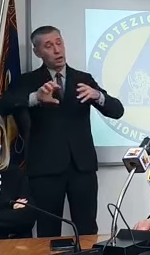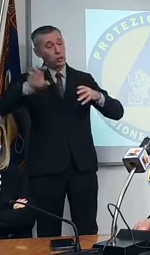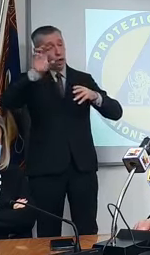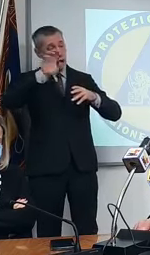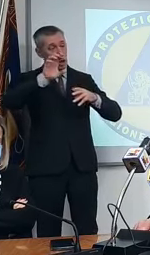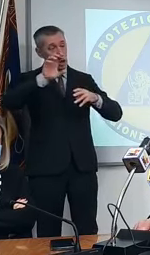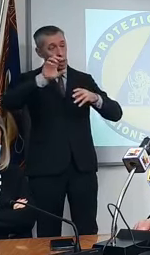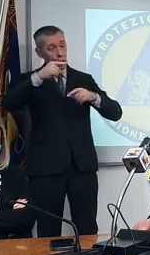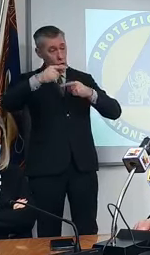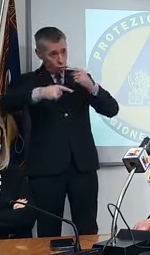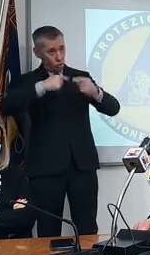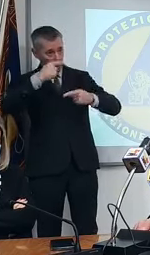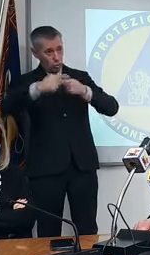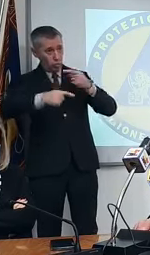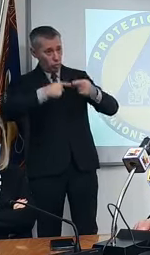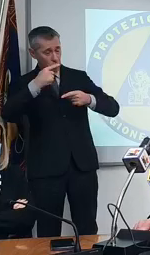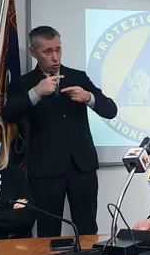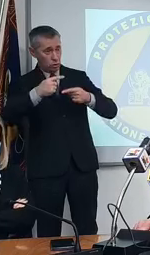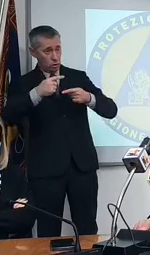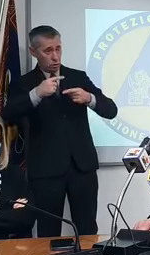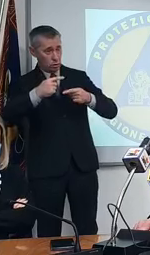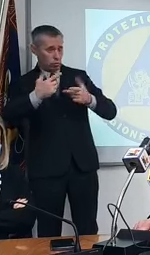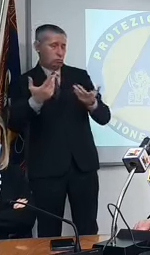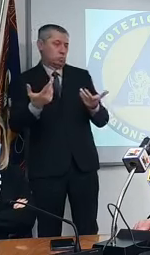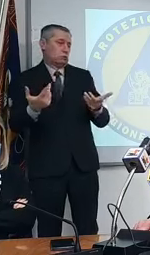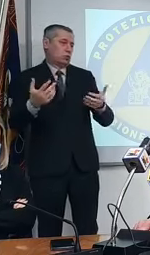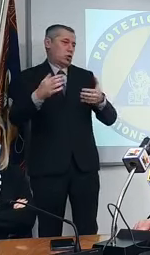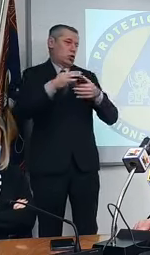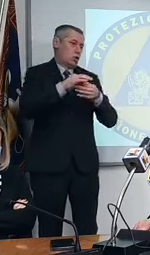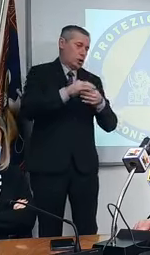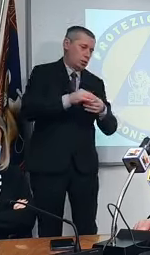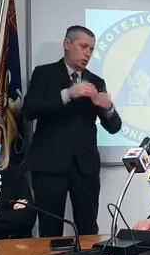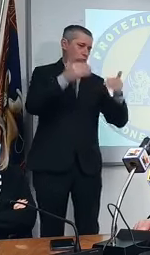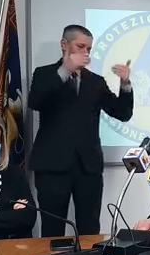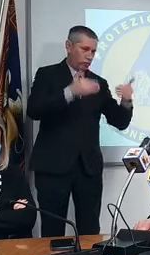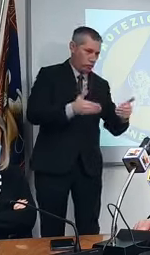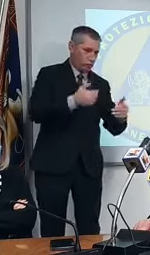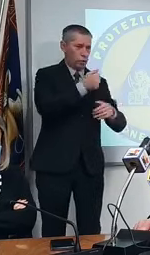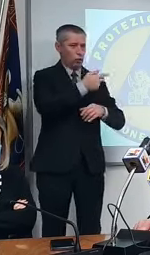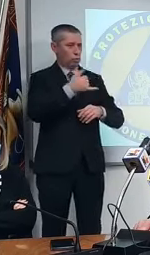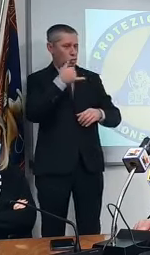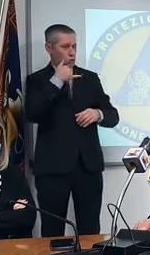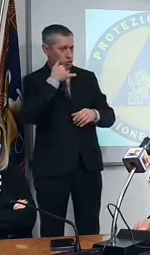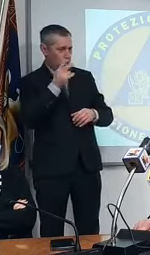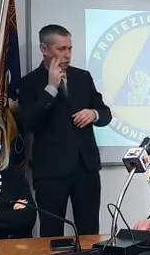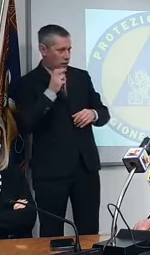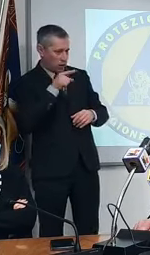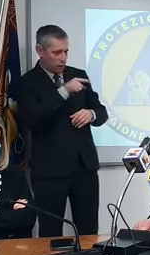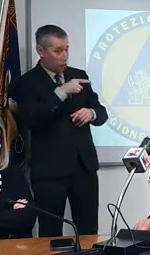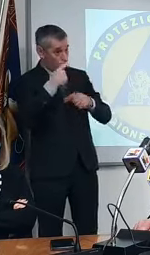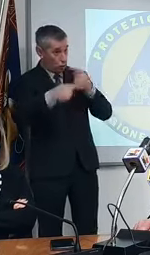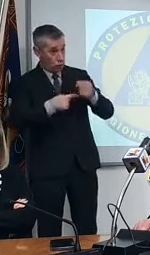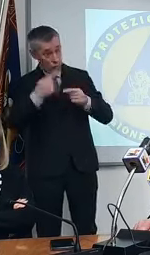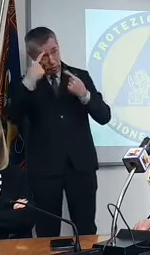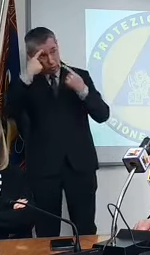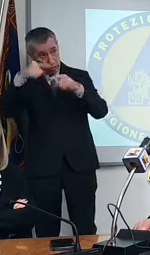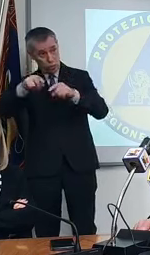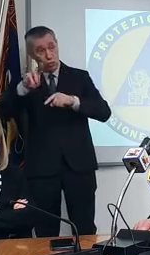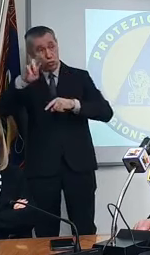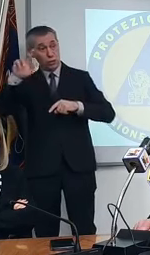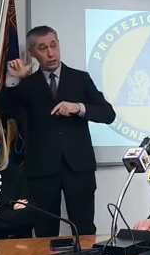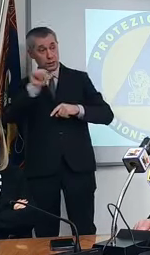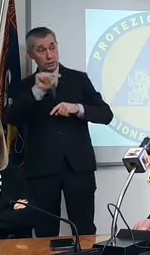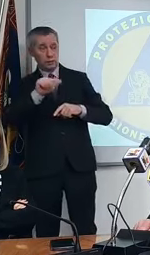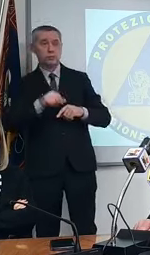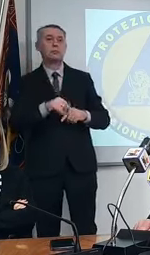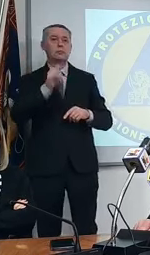future rispetto alla piattaforma e al numero verde eccetera eccetera assolutamente sì perché il piano vaccinale ha